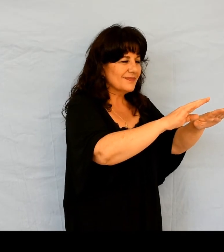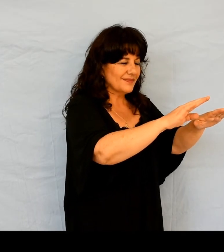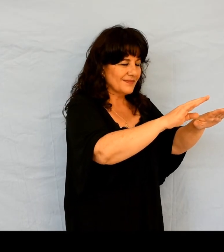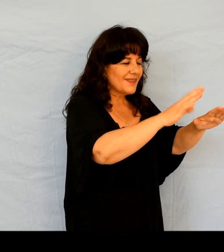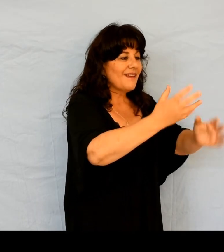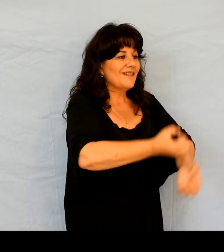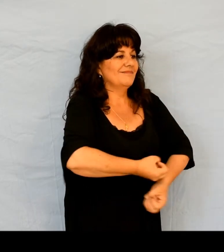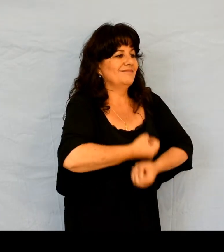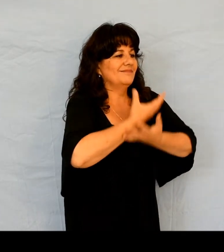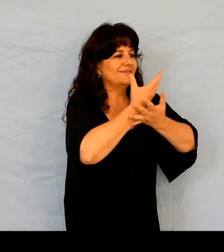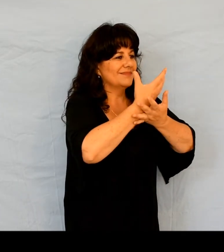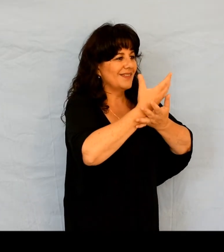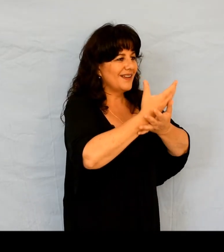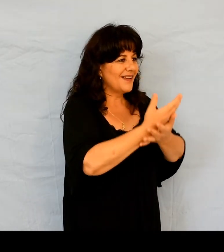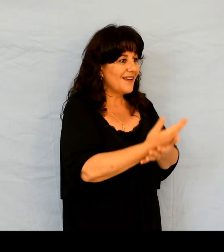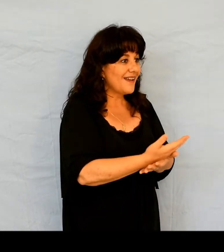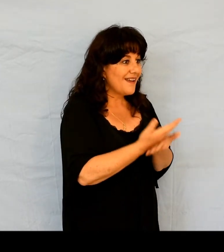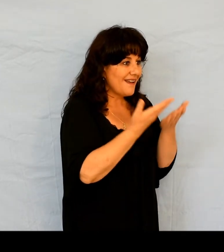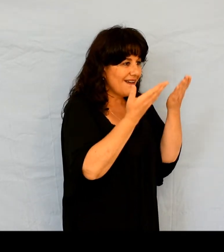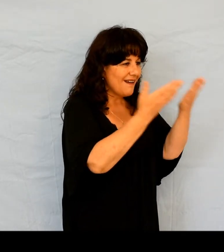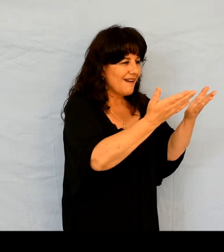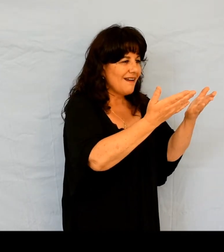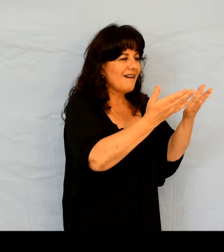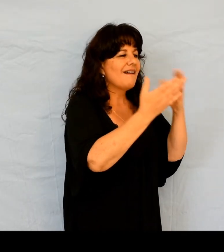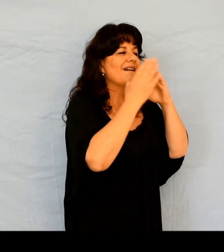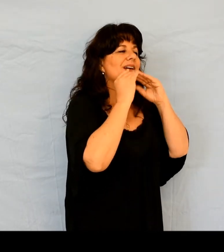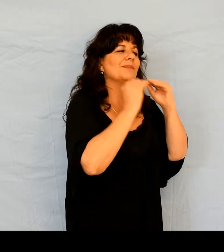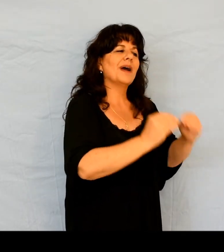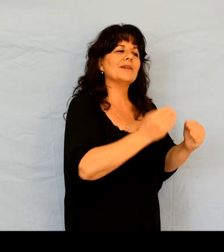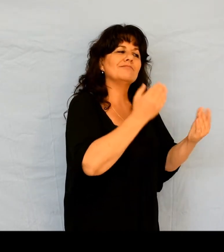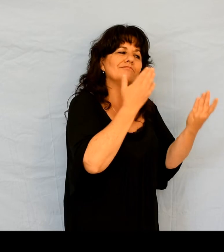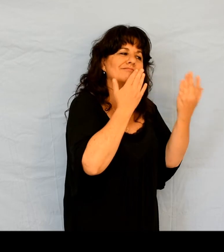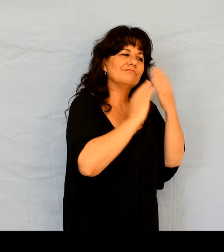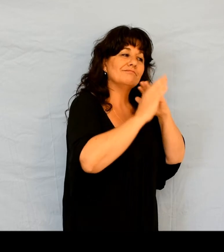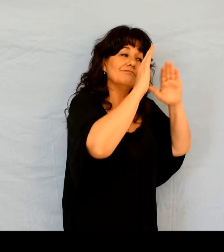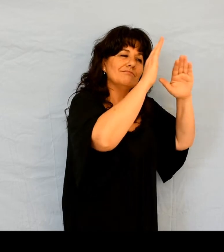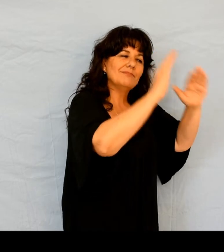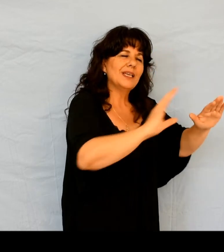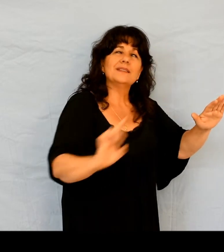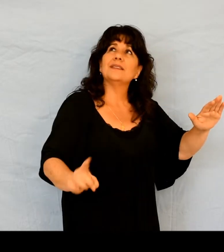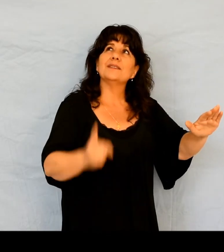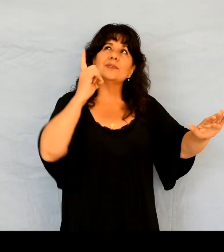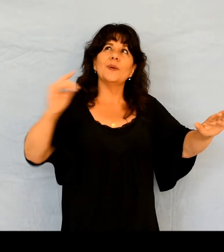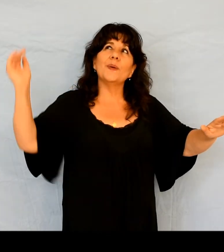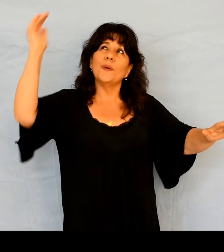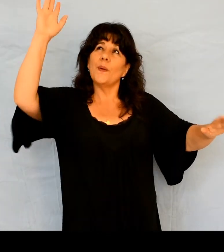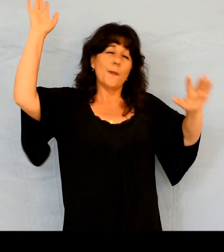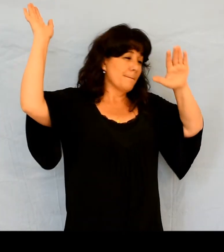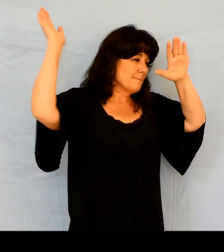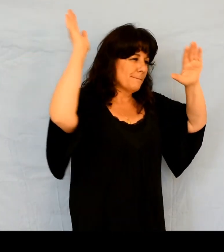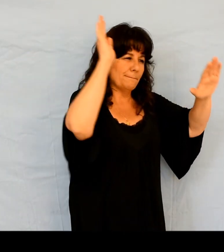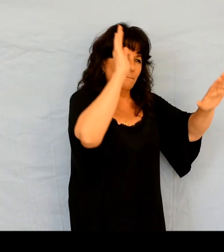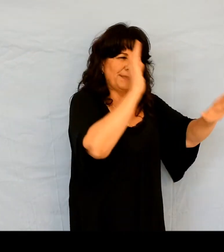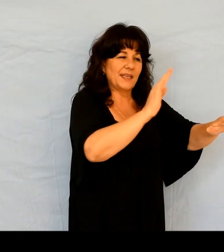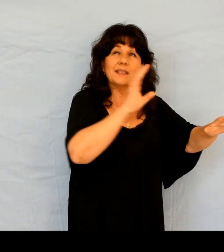disant, « Bénie soit Abraham par le Dieu très-haut qui a fait le ciel et la terre.